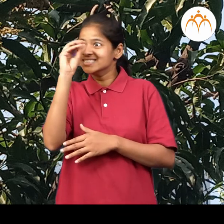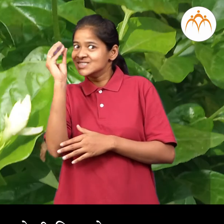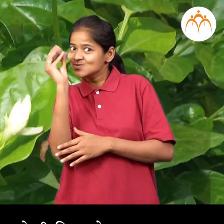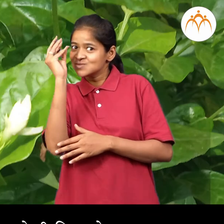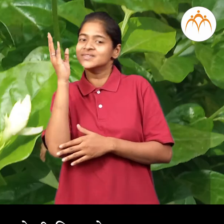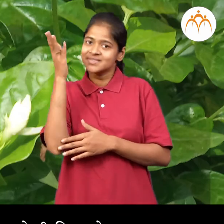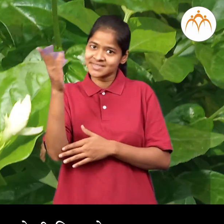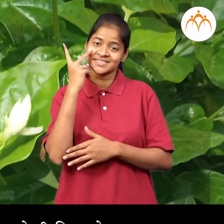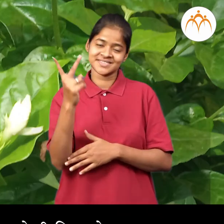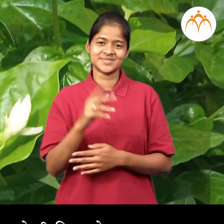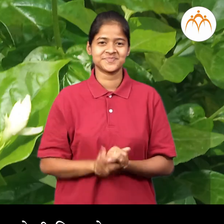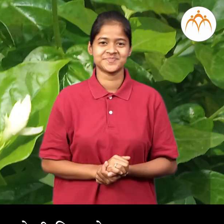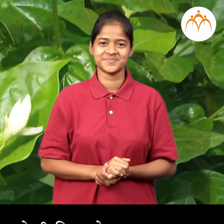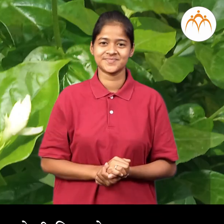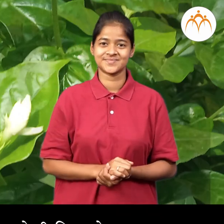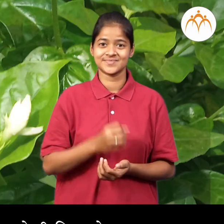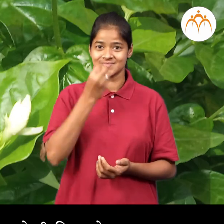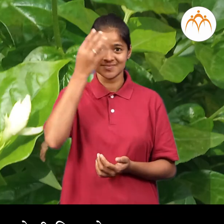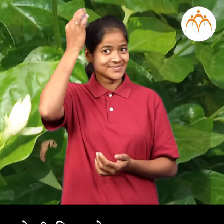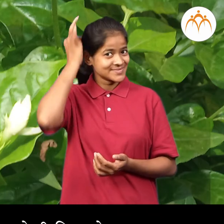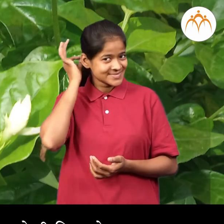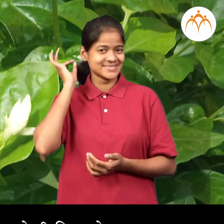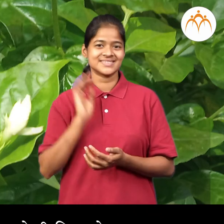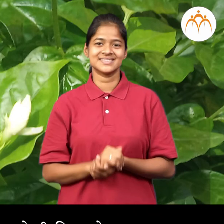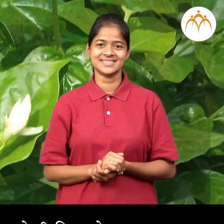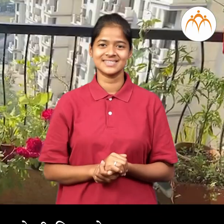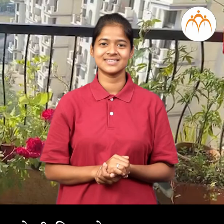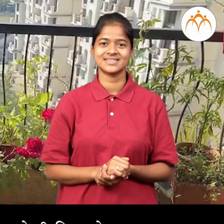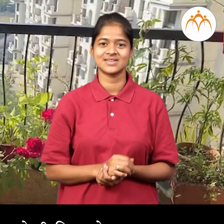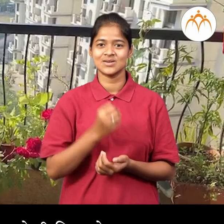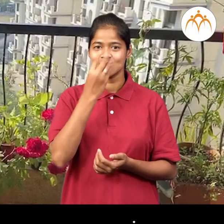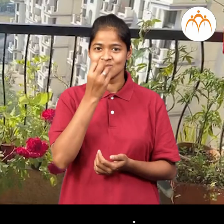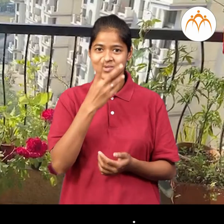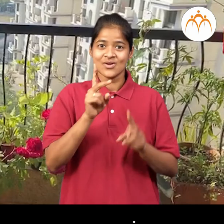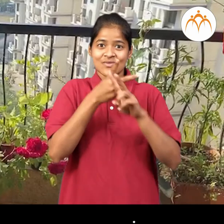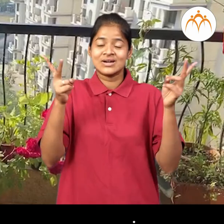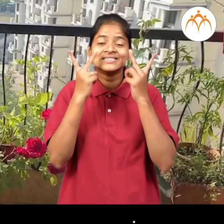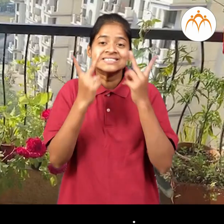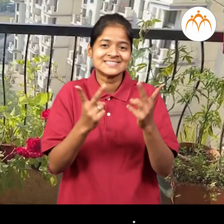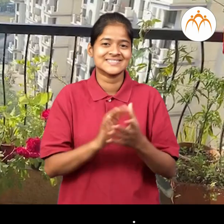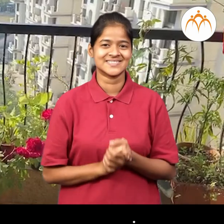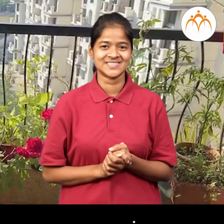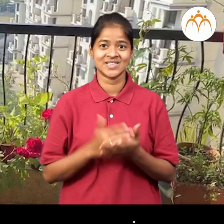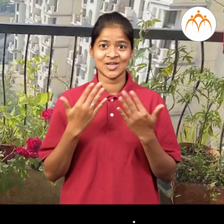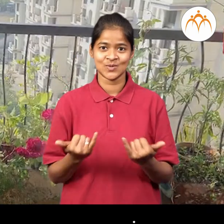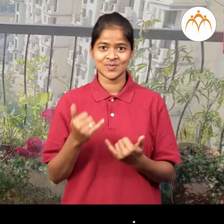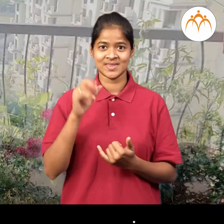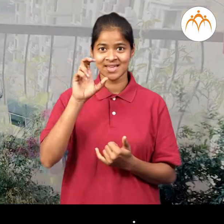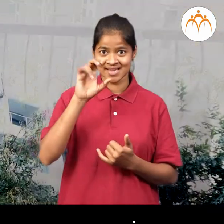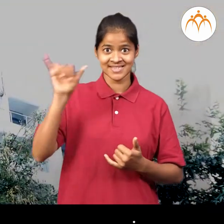मोगर्याला छान फुलाही आलेल दीश्ताई अपन आता आरियाची बाग पाहेला जाऊए